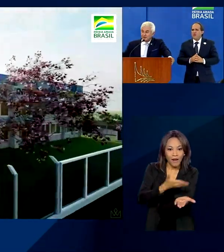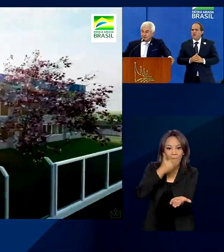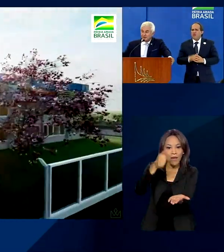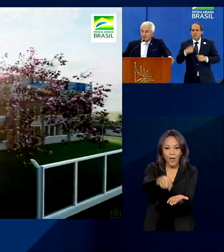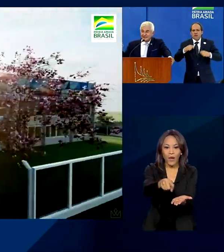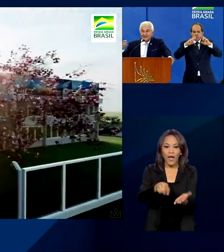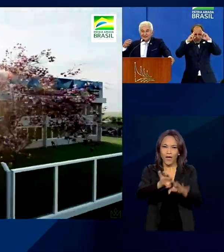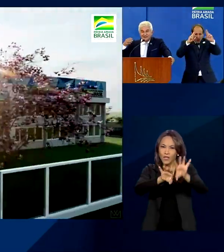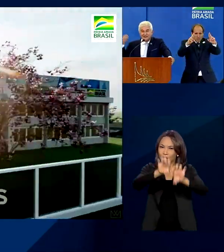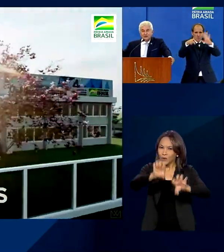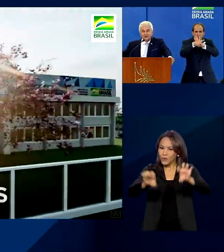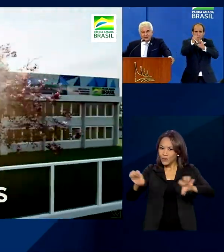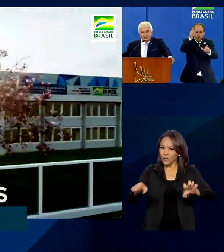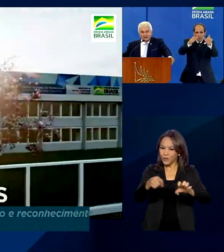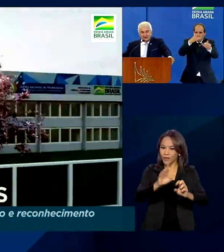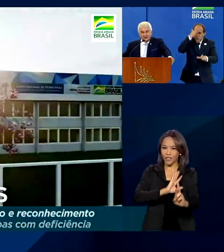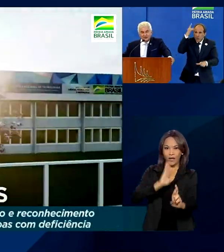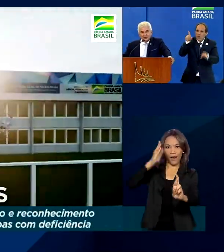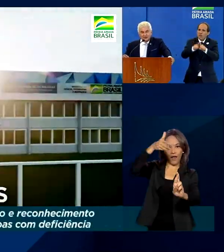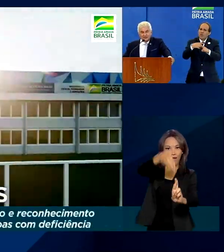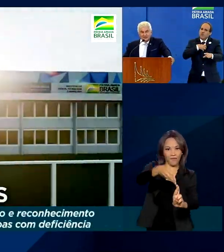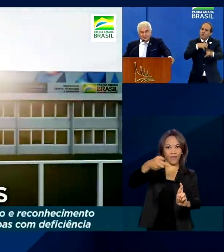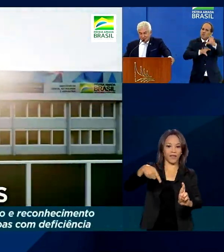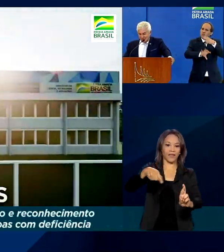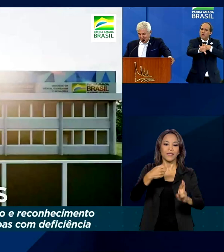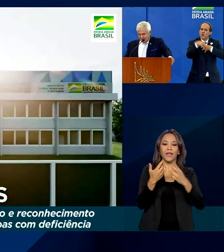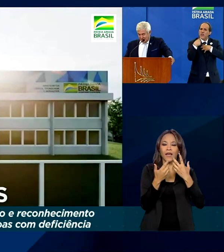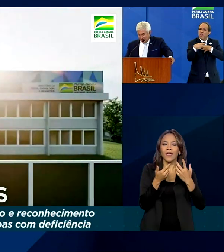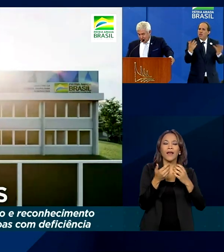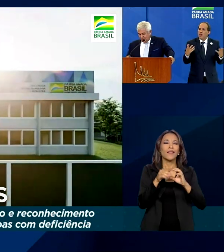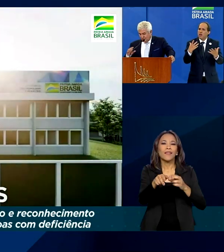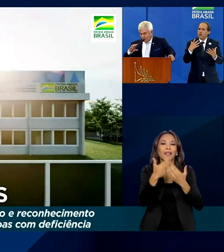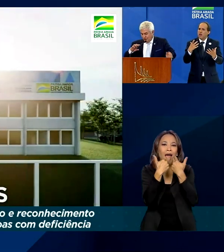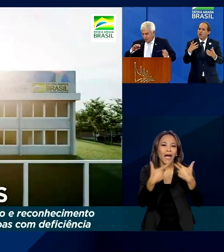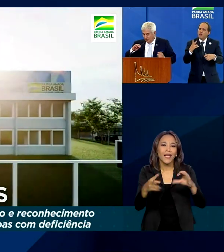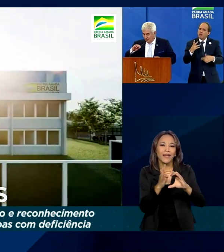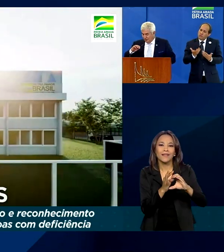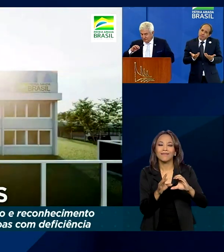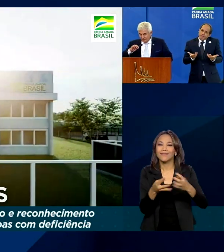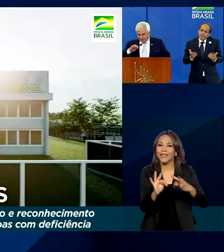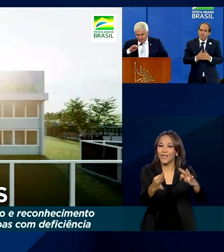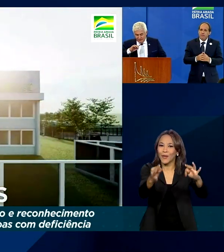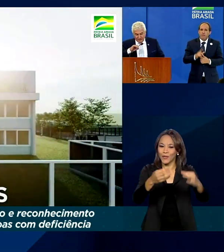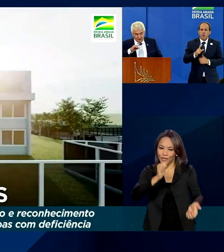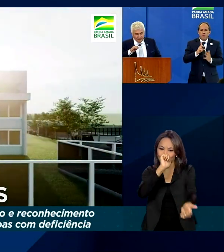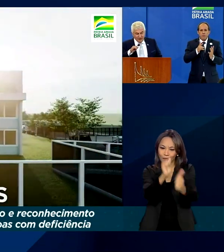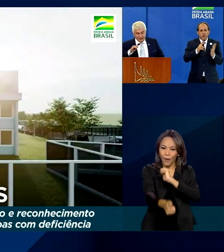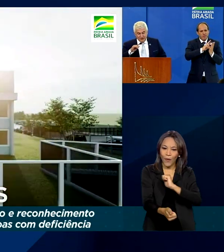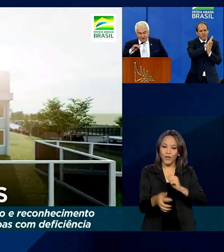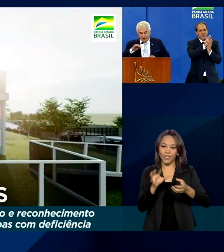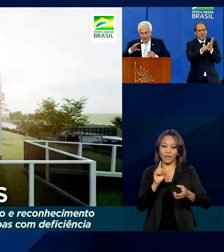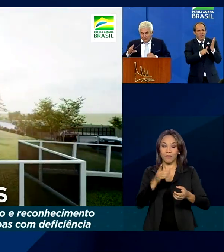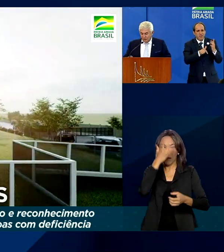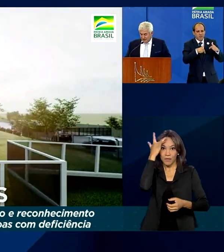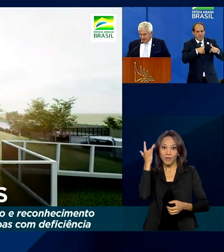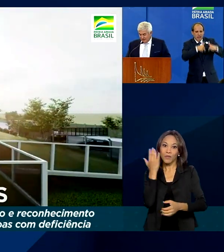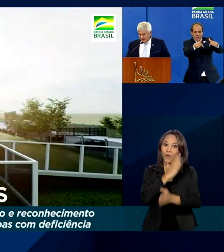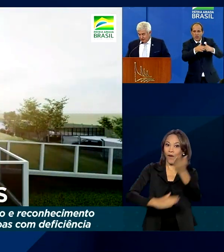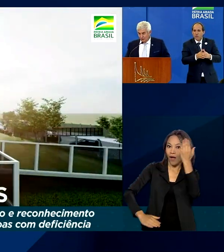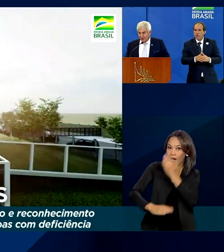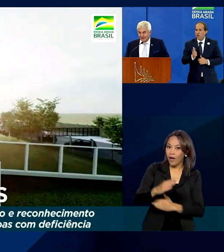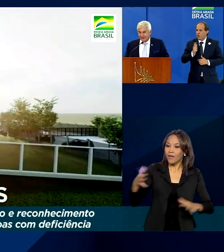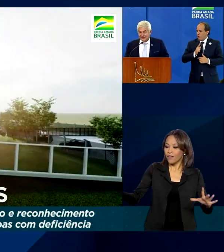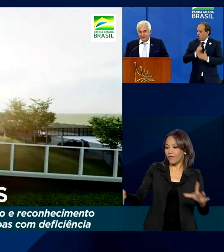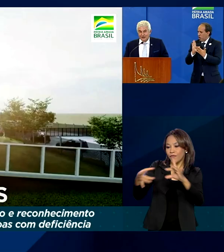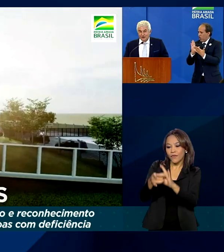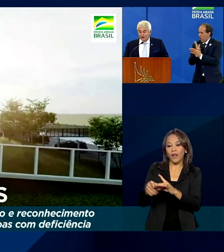Centro Brasileiro de referência em inovações tecnológicas para esportes paralímpicos vinculado à Universidade